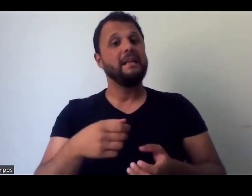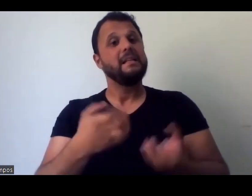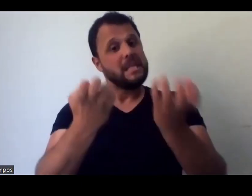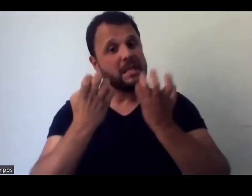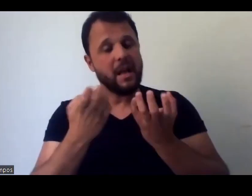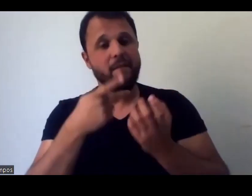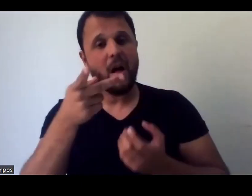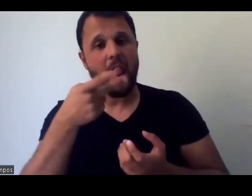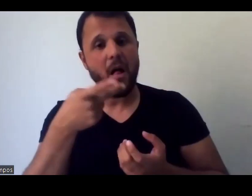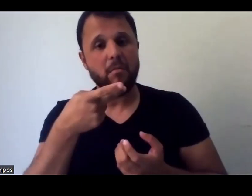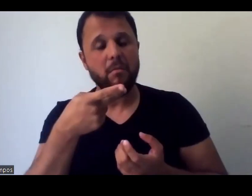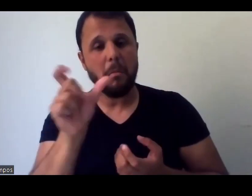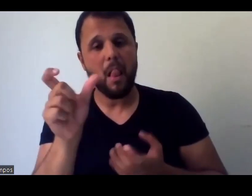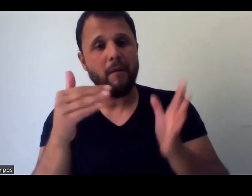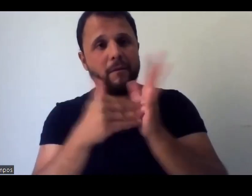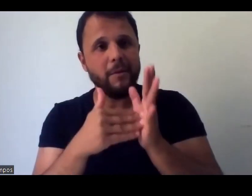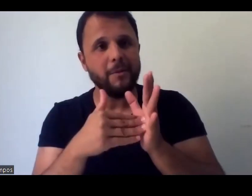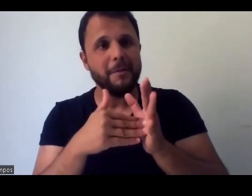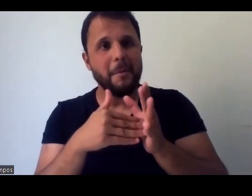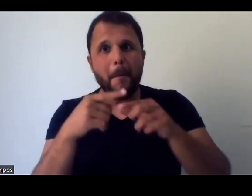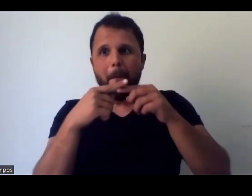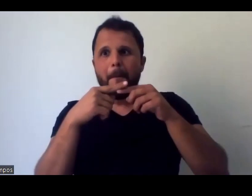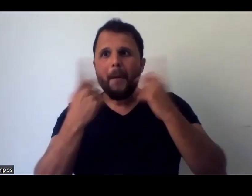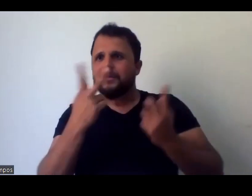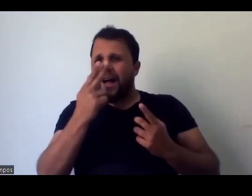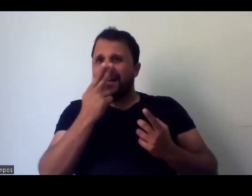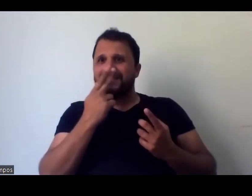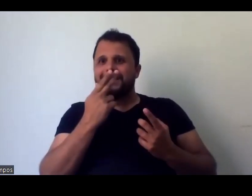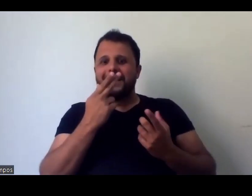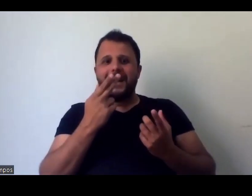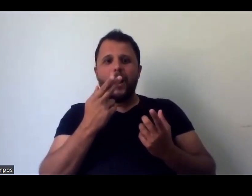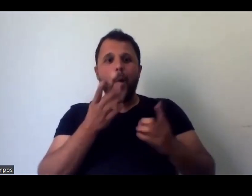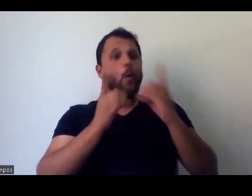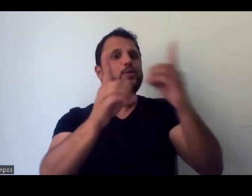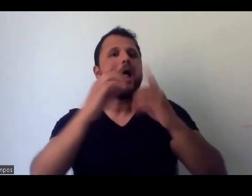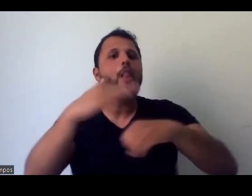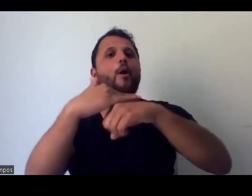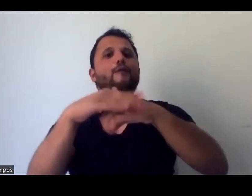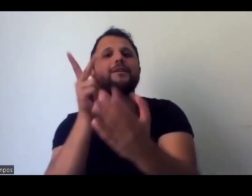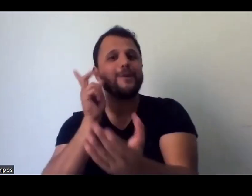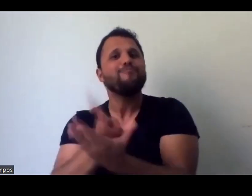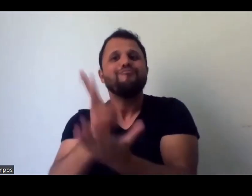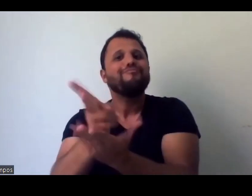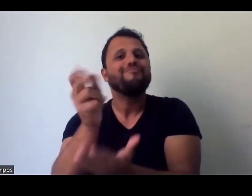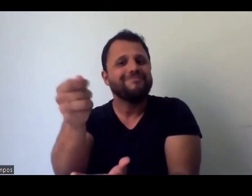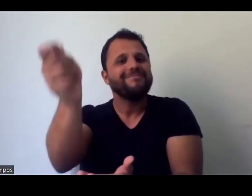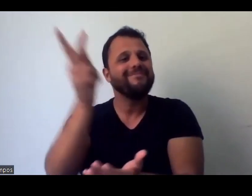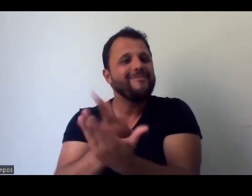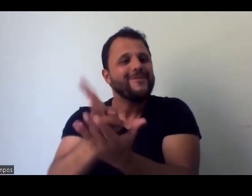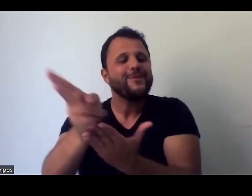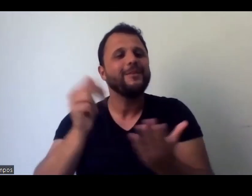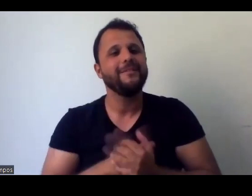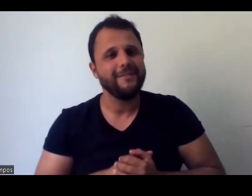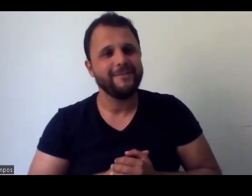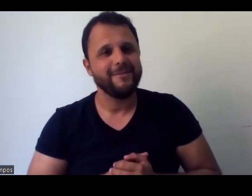eu sinto que essa conversa continua, então fico muito feliz, feliz, não sei falar outra palavra,